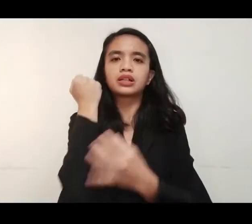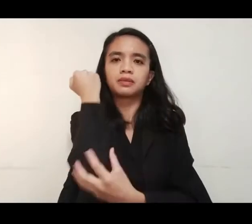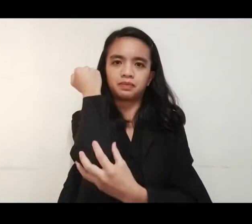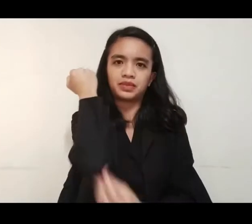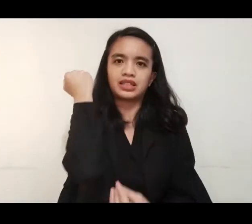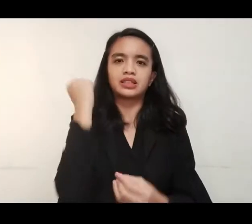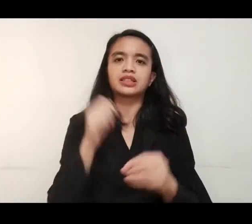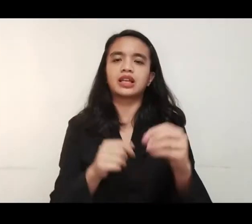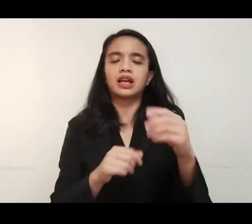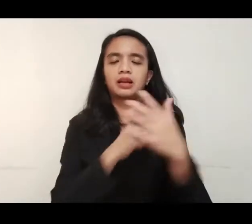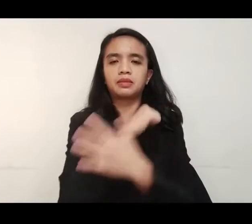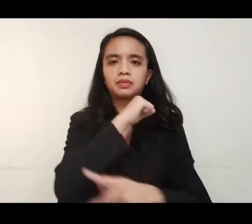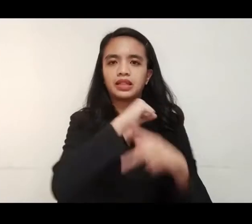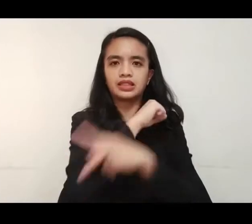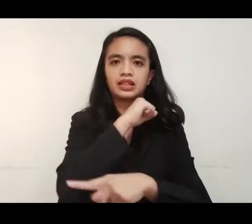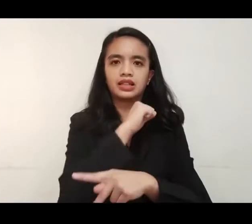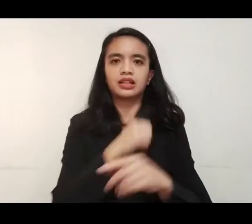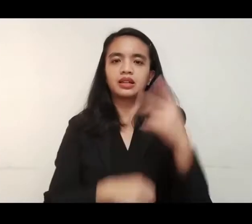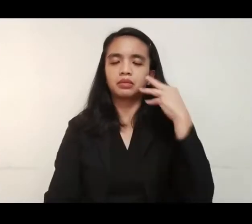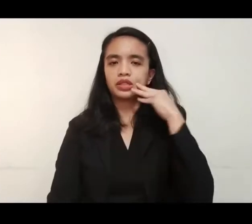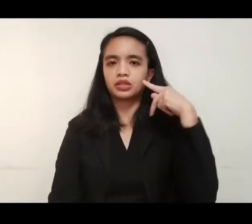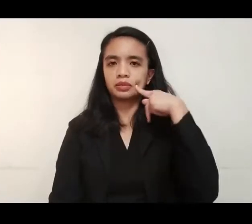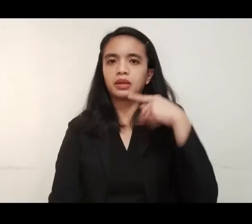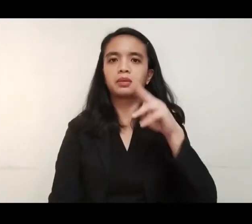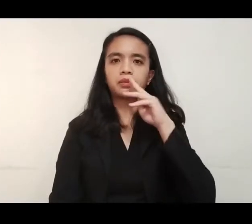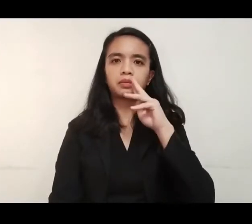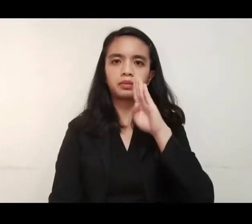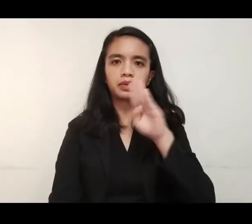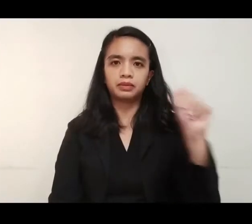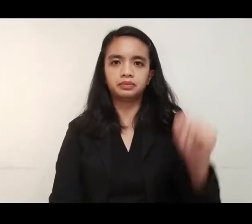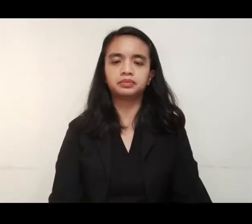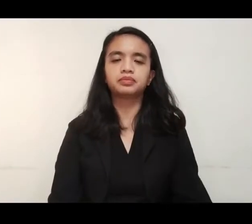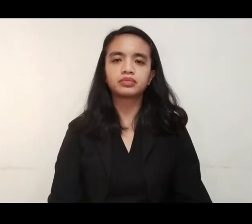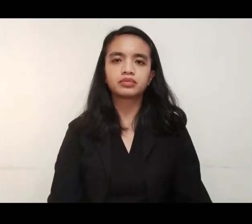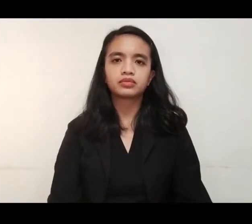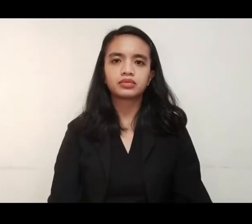kapuspalad sa lungsod. Marjorie Padua, Balitang Amyanan.